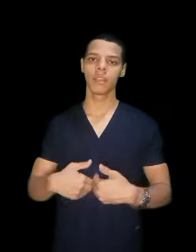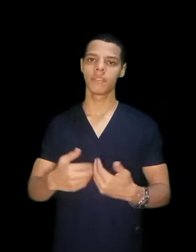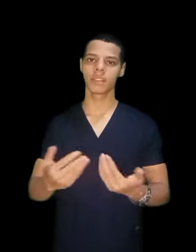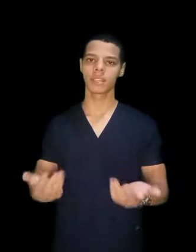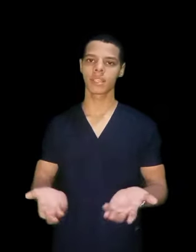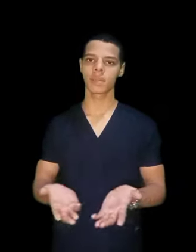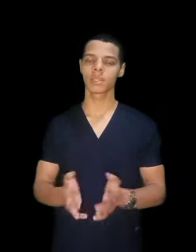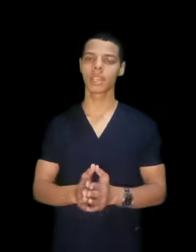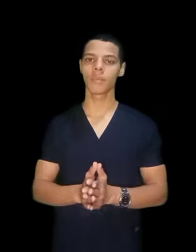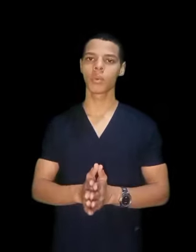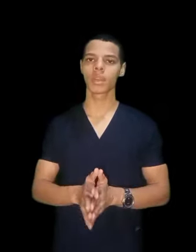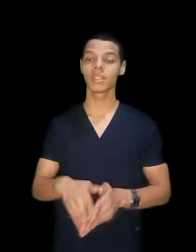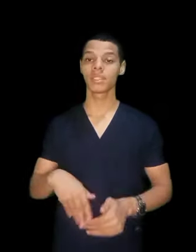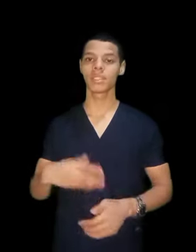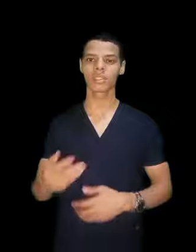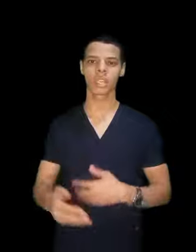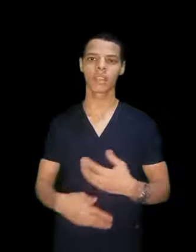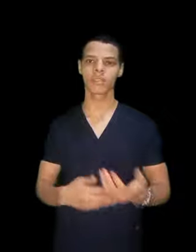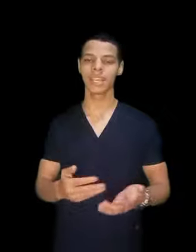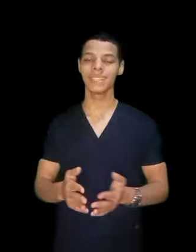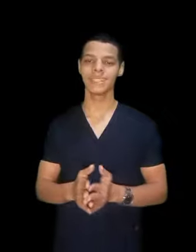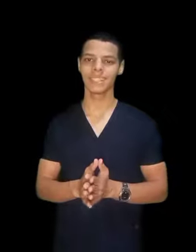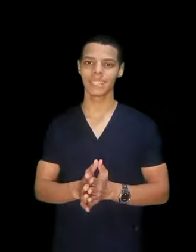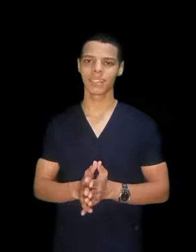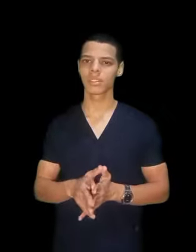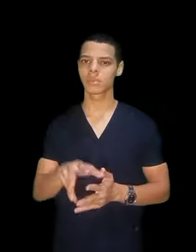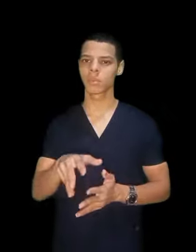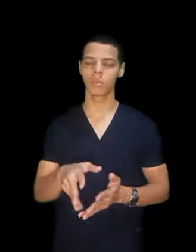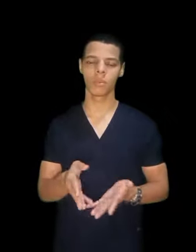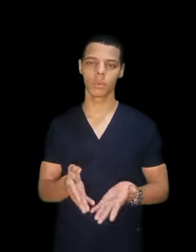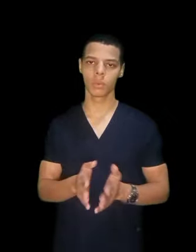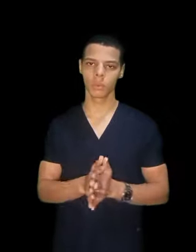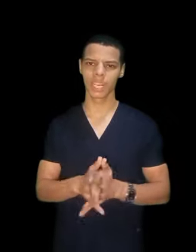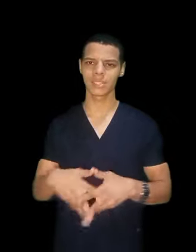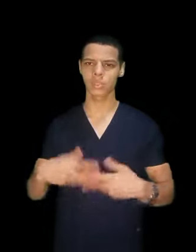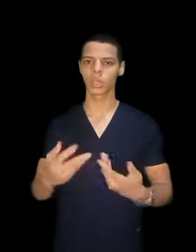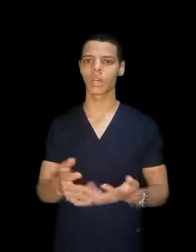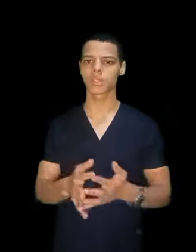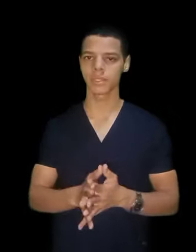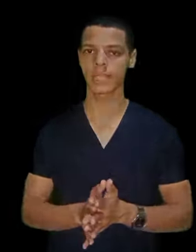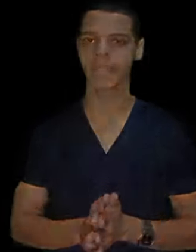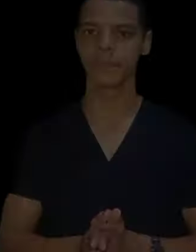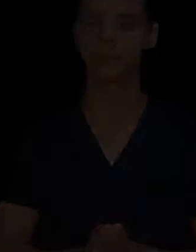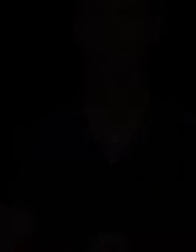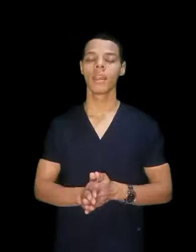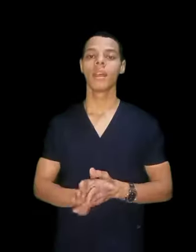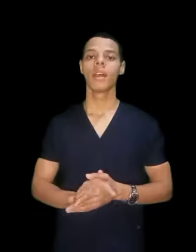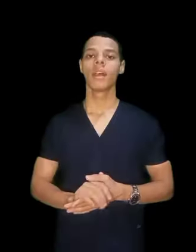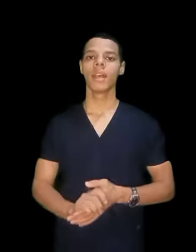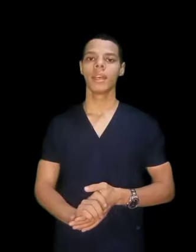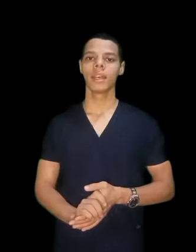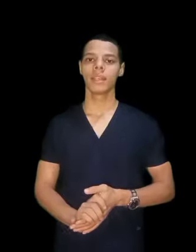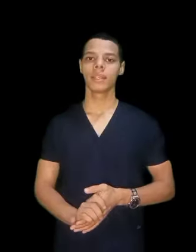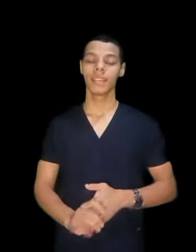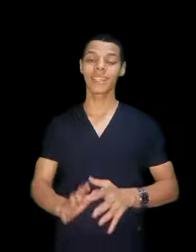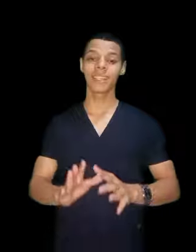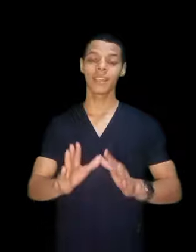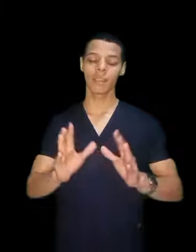فانت بتطلع ممرض تقدر تشغل في اي قسم ولاسته متخصص يعني ده كده